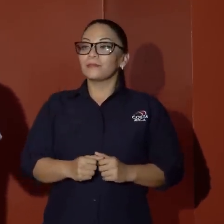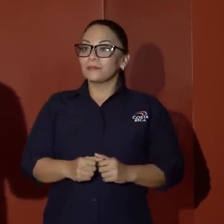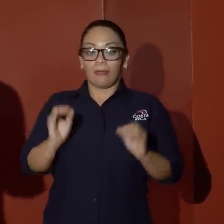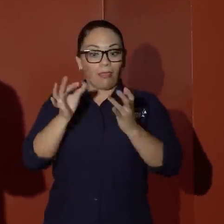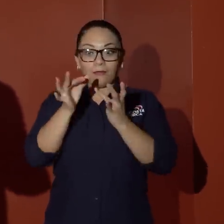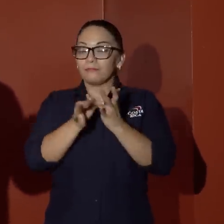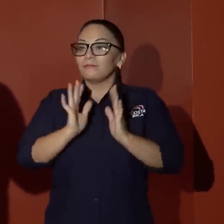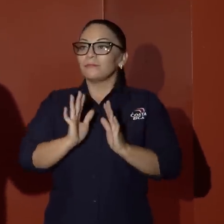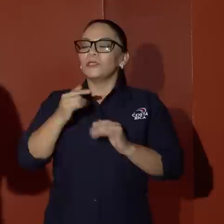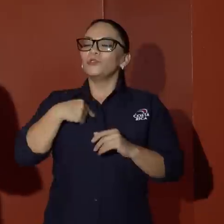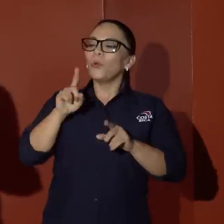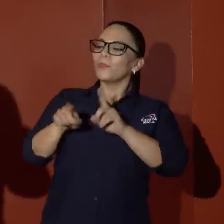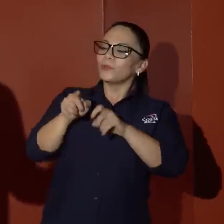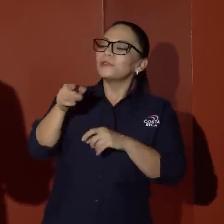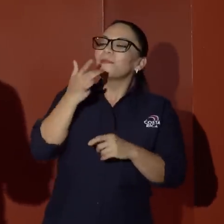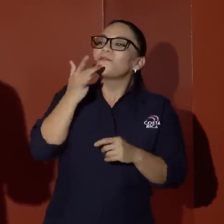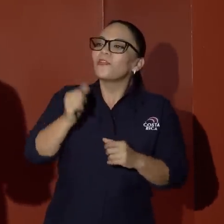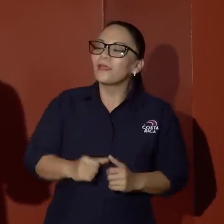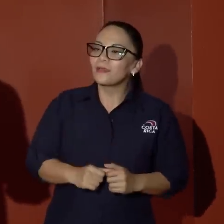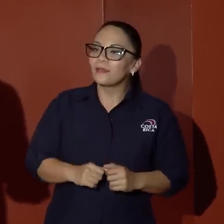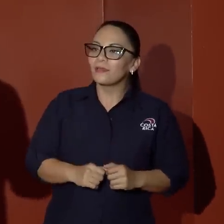les preguntaba ¿Usted qué prefiere?